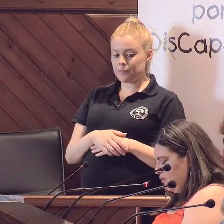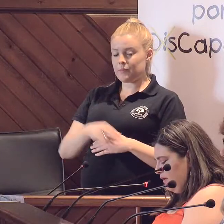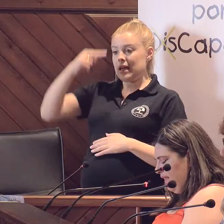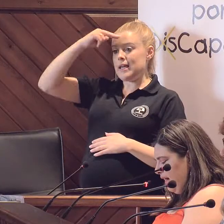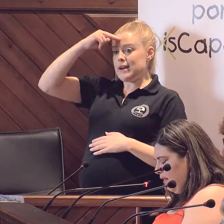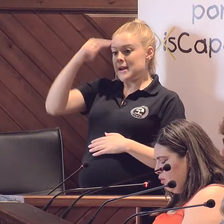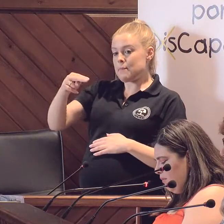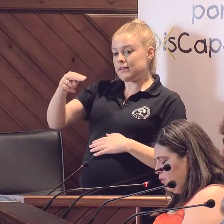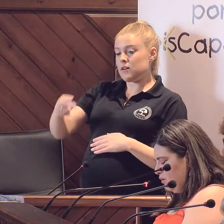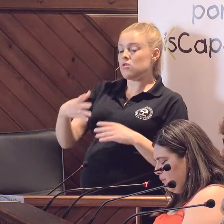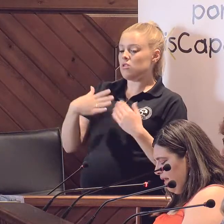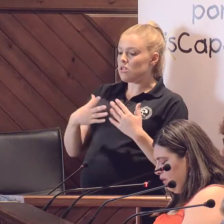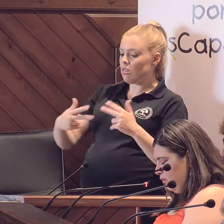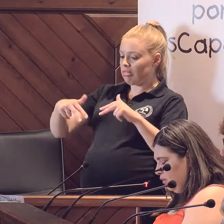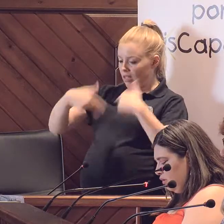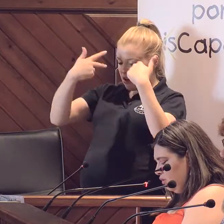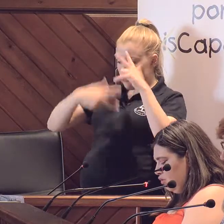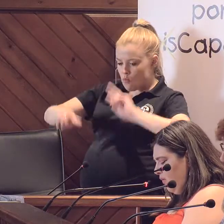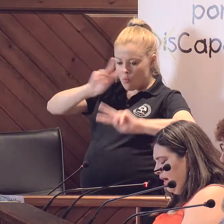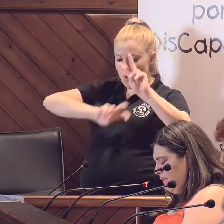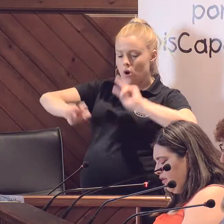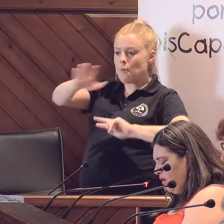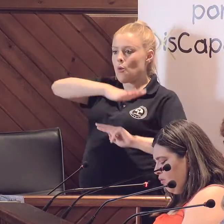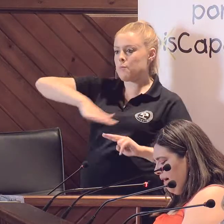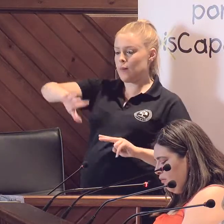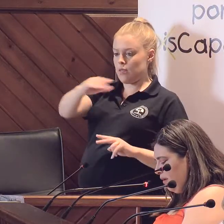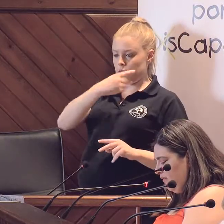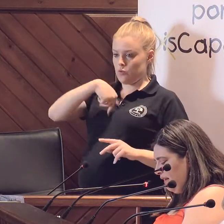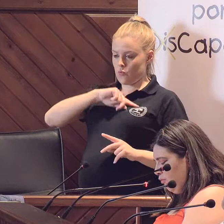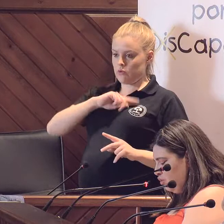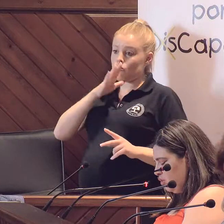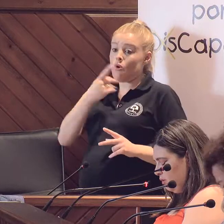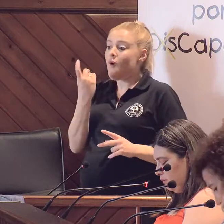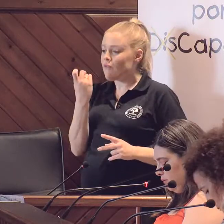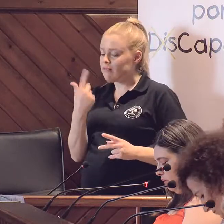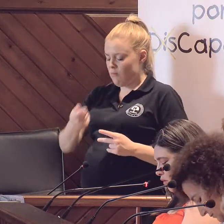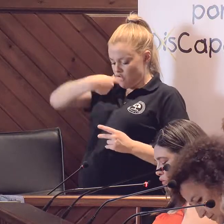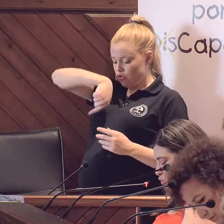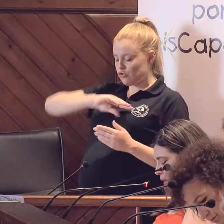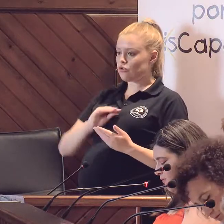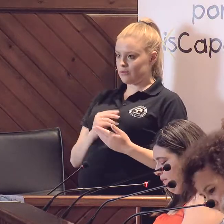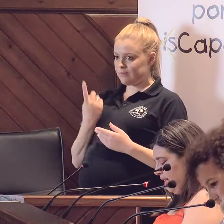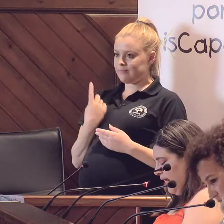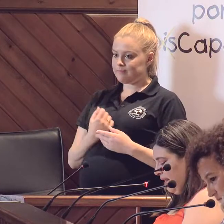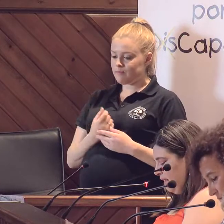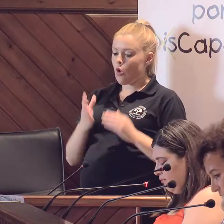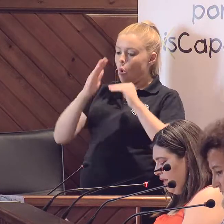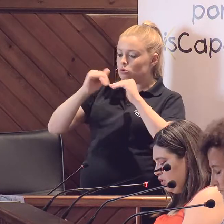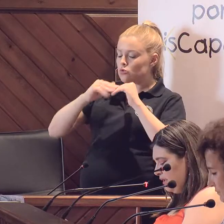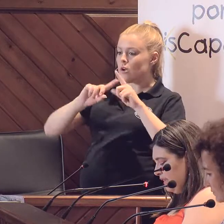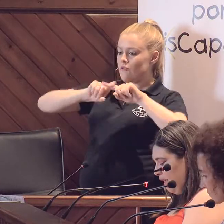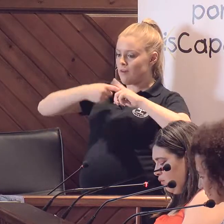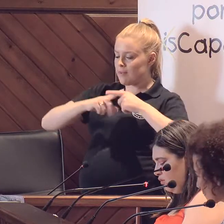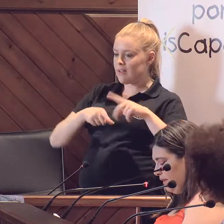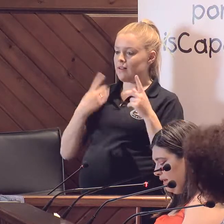Respetarnos y dejar que busquemos nuestro espacio. No todo el espacio está ocupado, porque faltamos nosotros. Usuarios y familiares tenemos